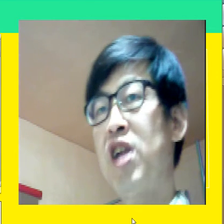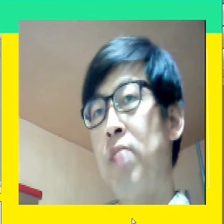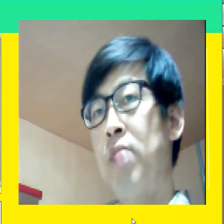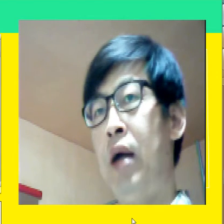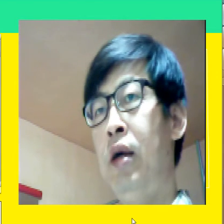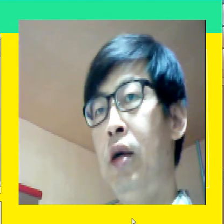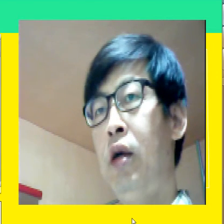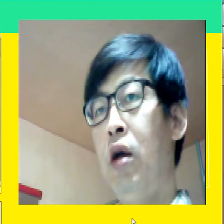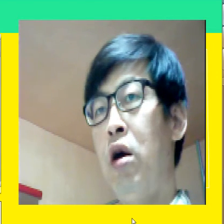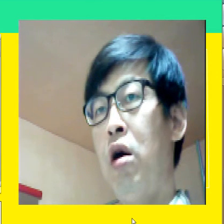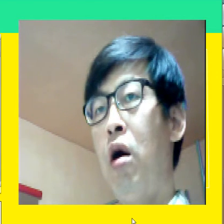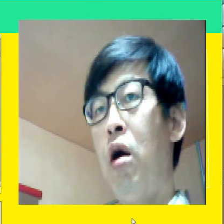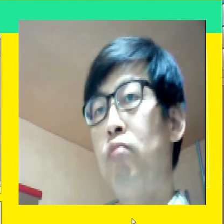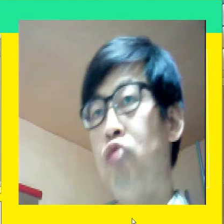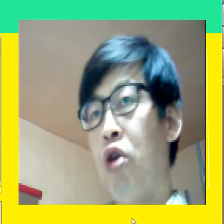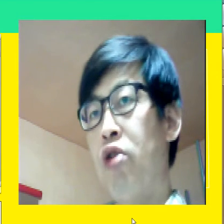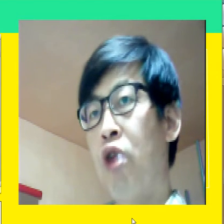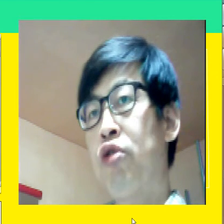말 무엇 어떤